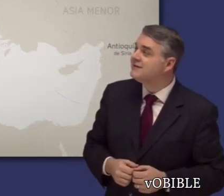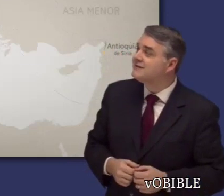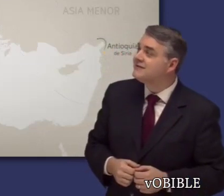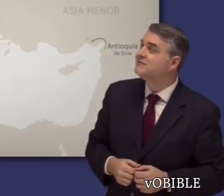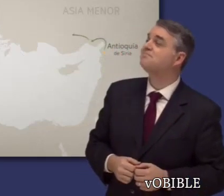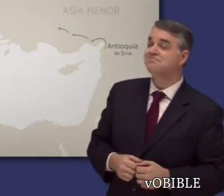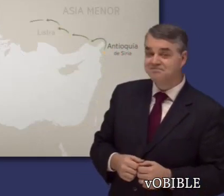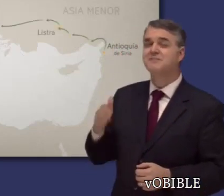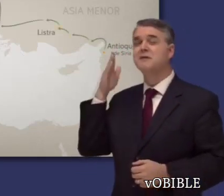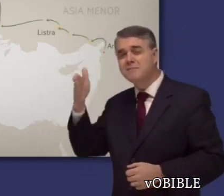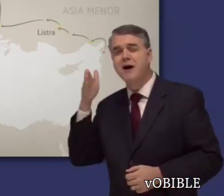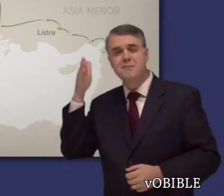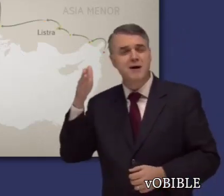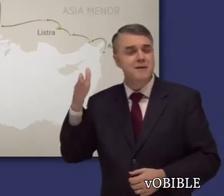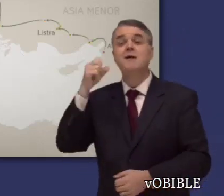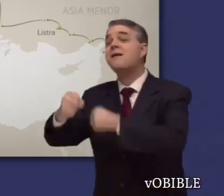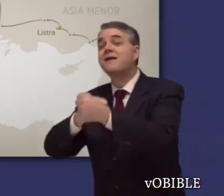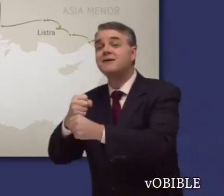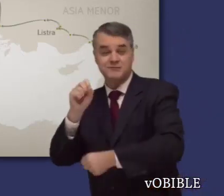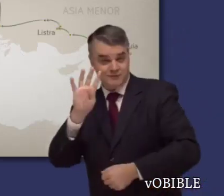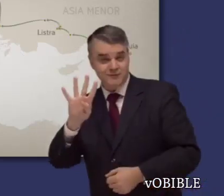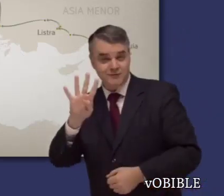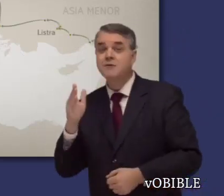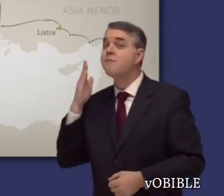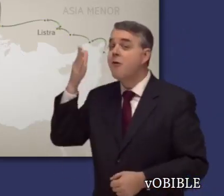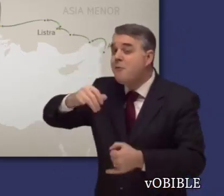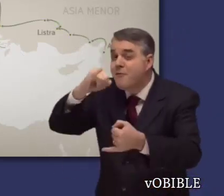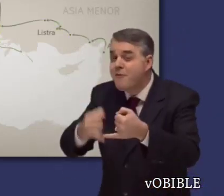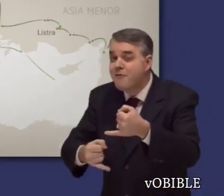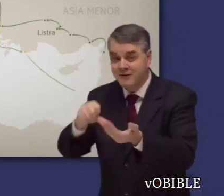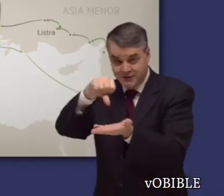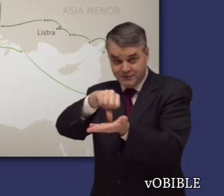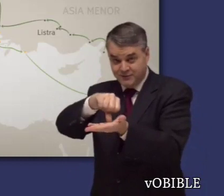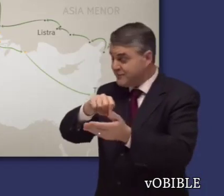Su tercer viaje dura unos cuatro años y termina en Jerusalén.